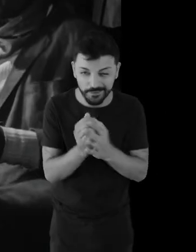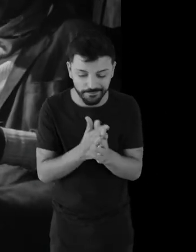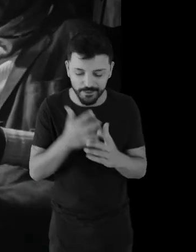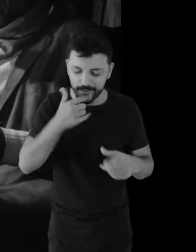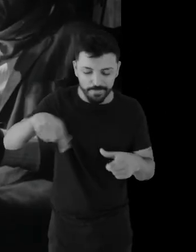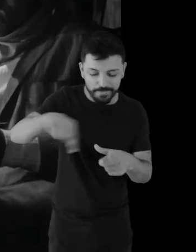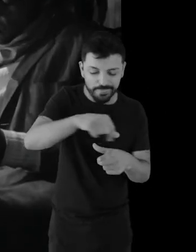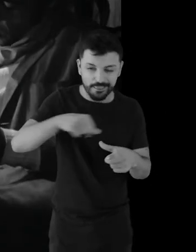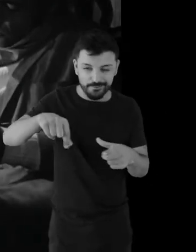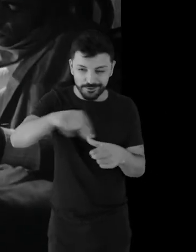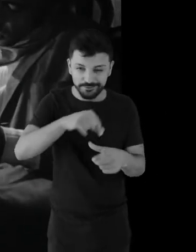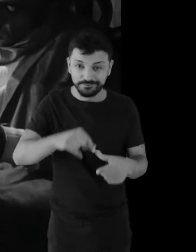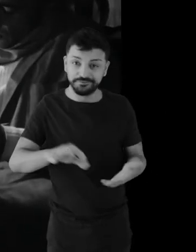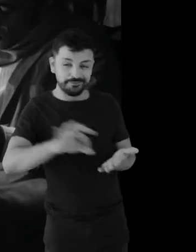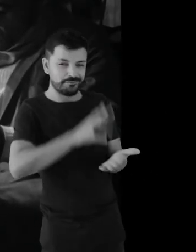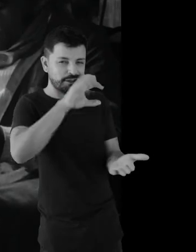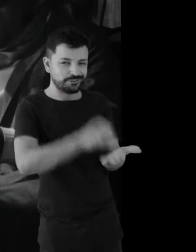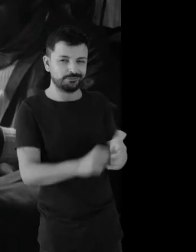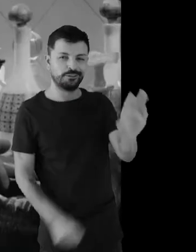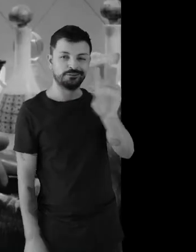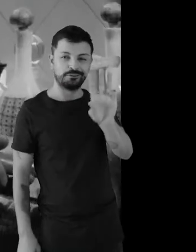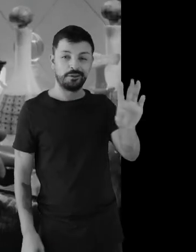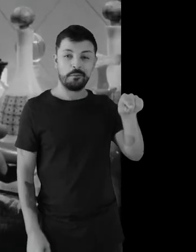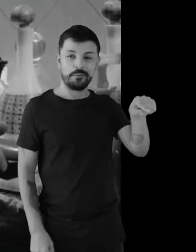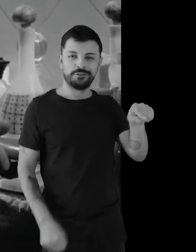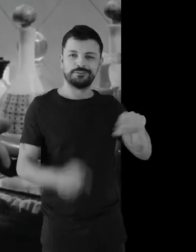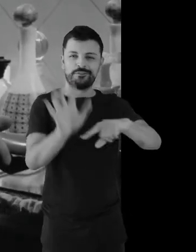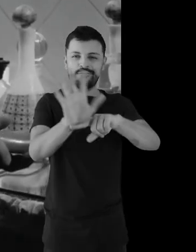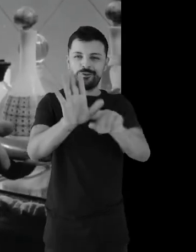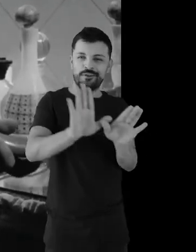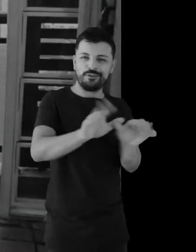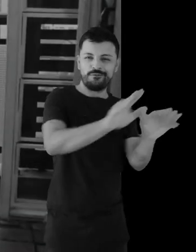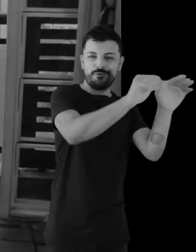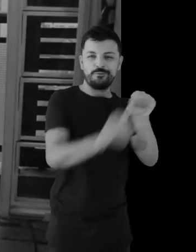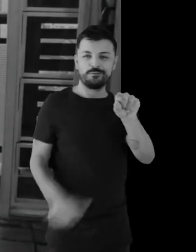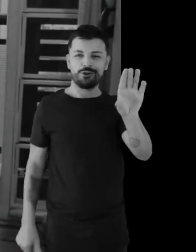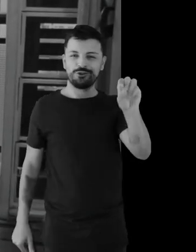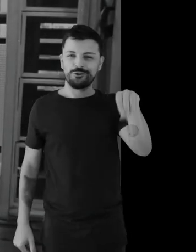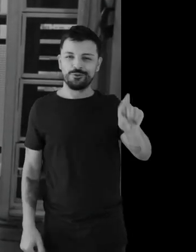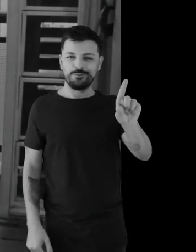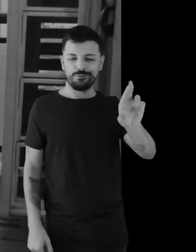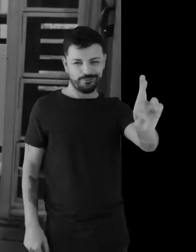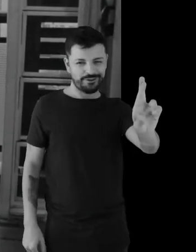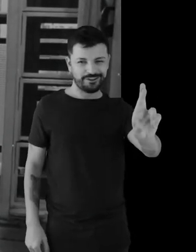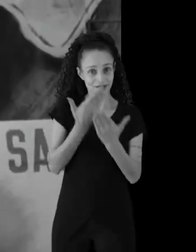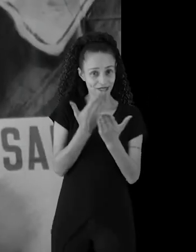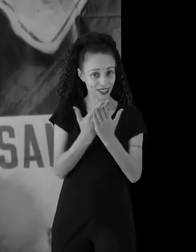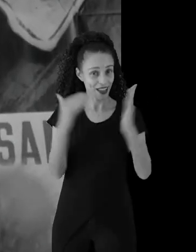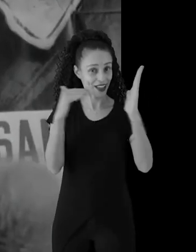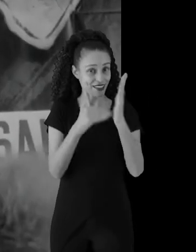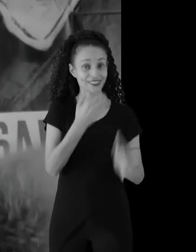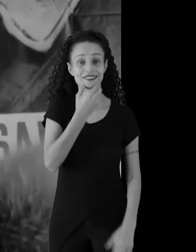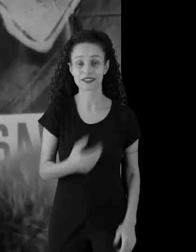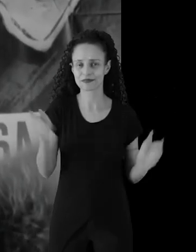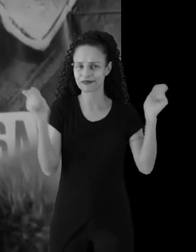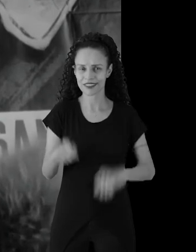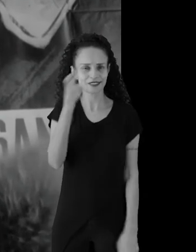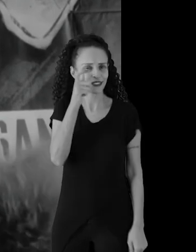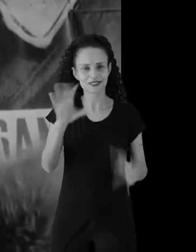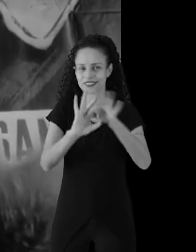tempero, madame. Matricule-se no www.filmesquevoam.com.br Aulas até dezembro para assistir na hora em que você